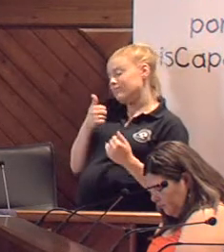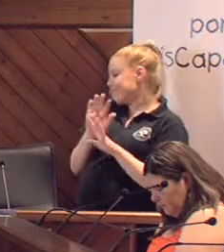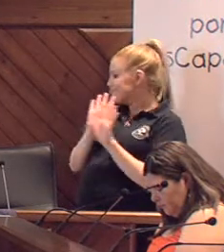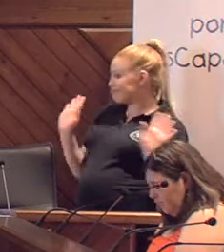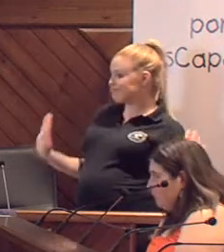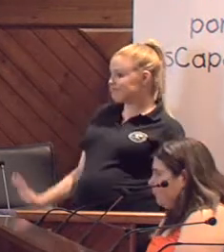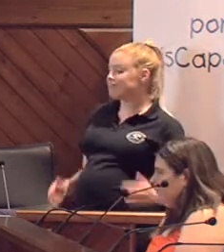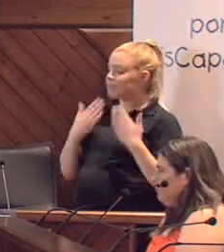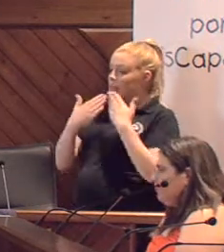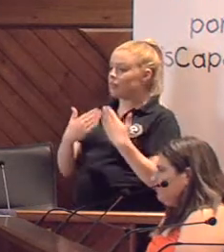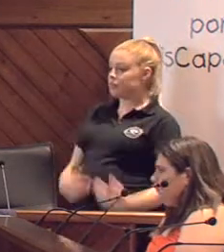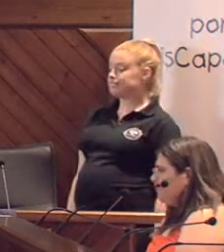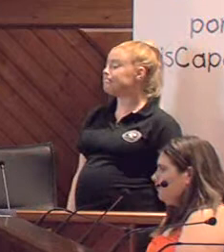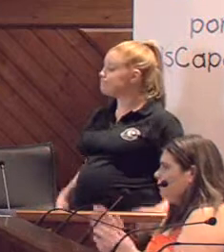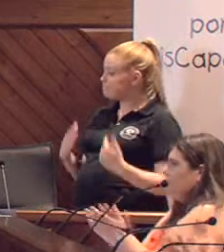solo eso. Gracias.